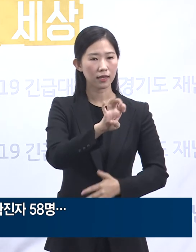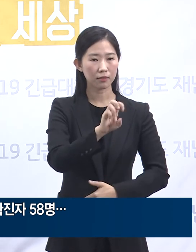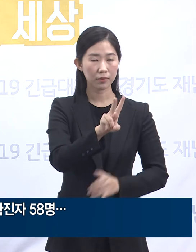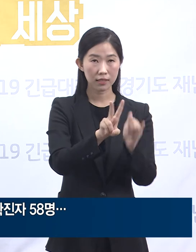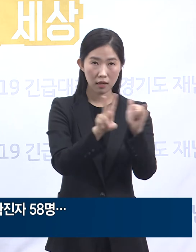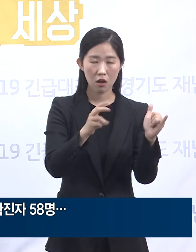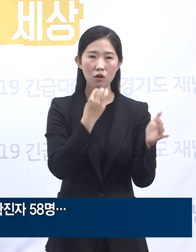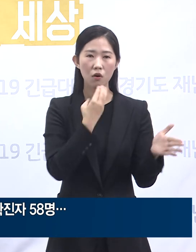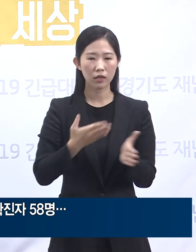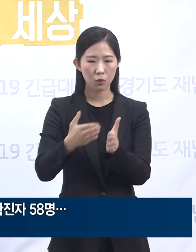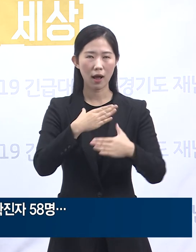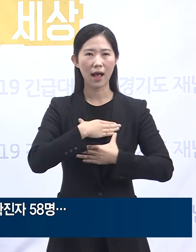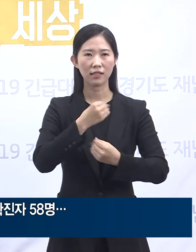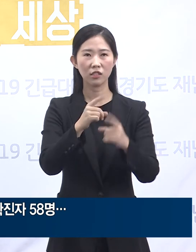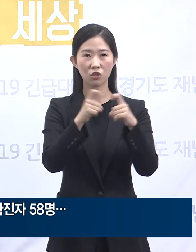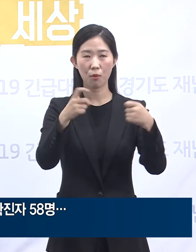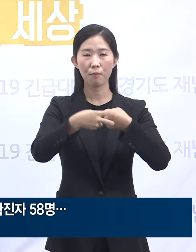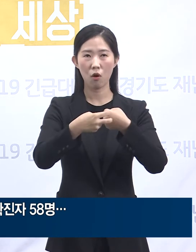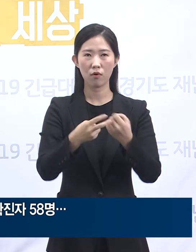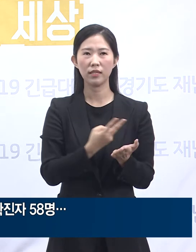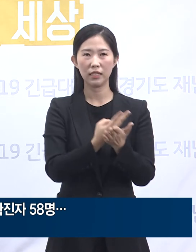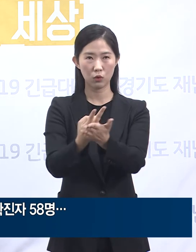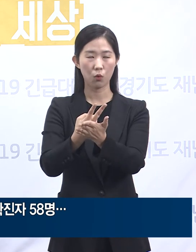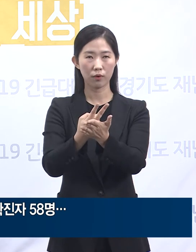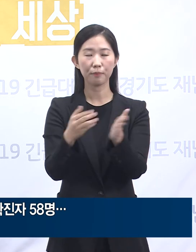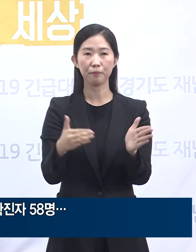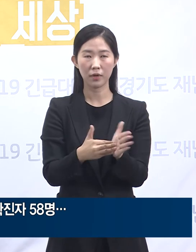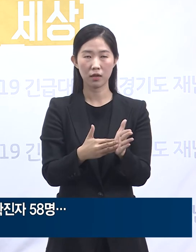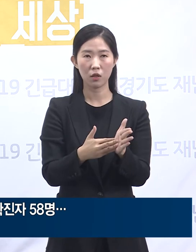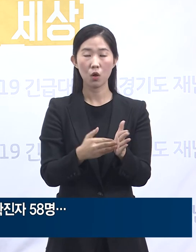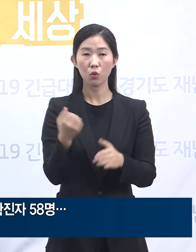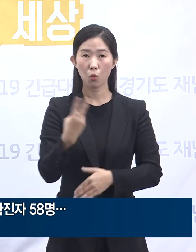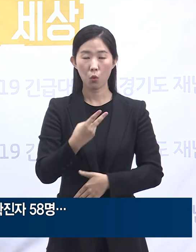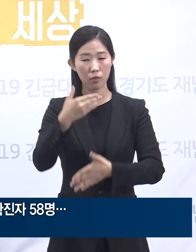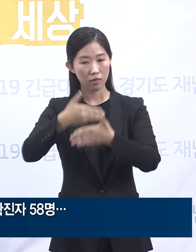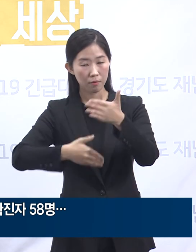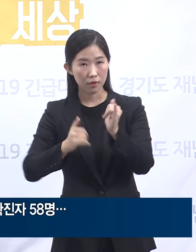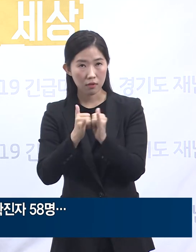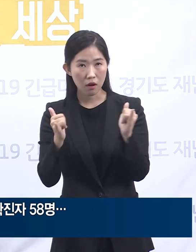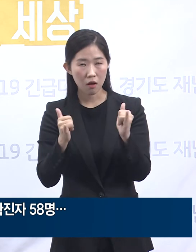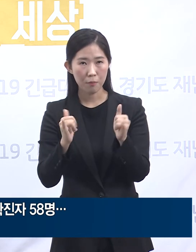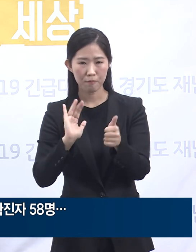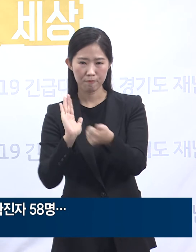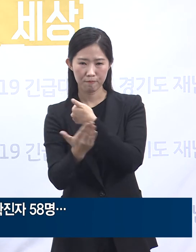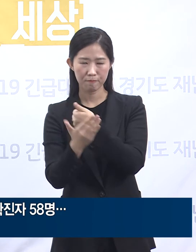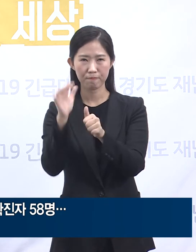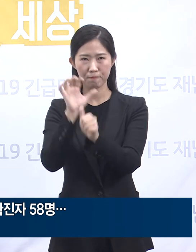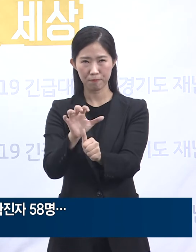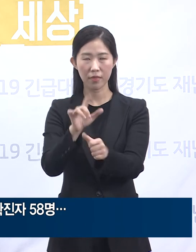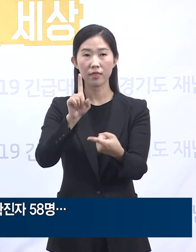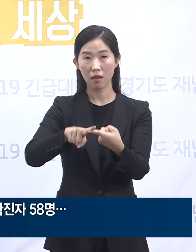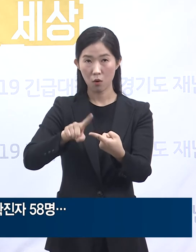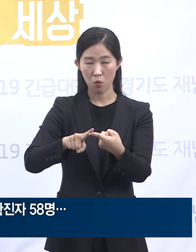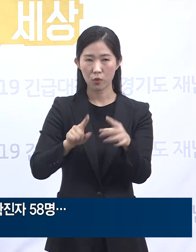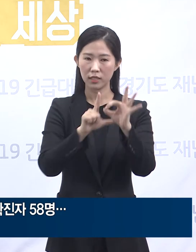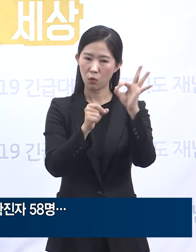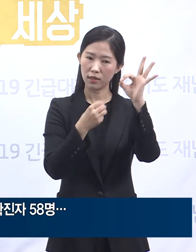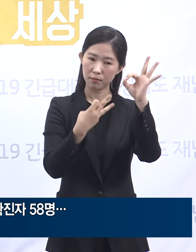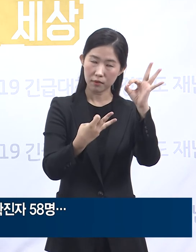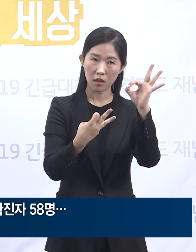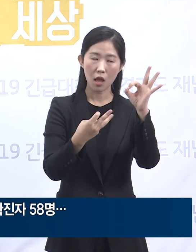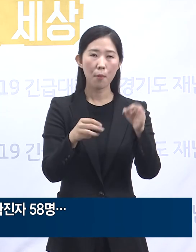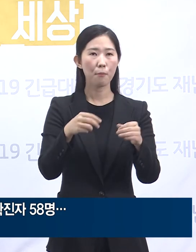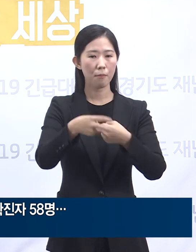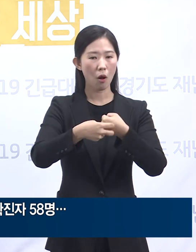이송되었습니다. 잔여 인원들은 코어트 격리를 유지하면서 10월 14일 병원 3층에 대하여